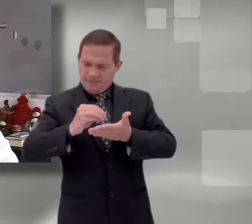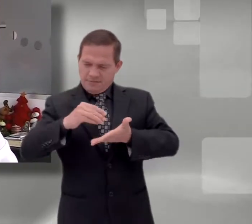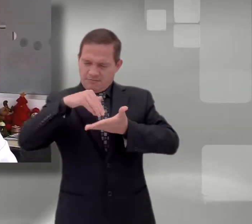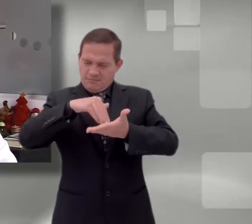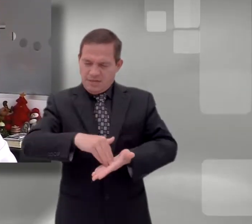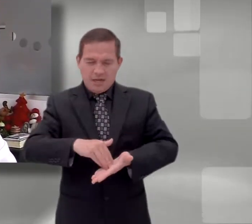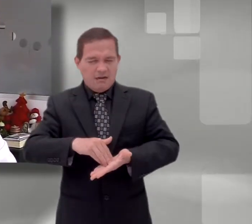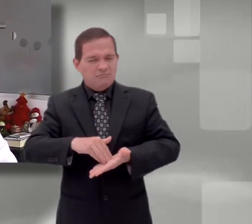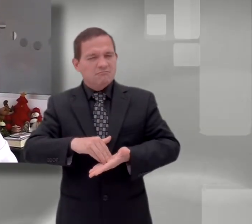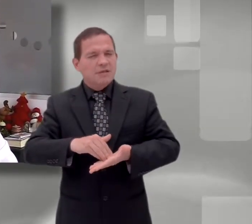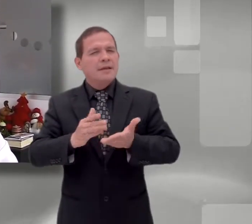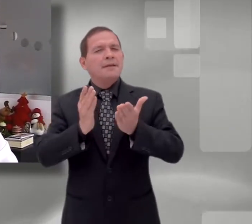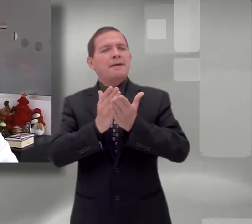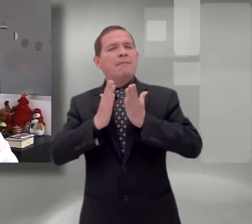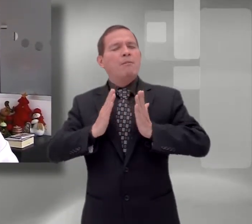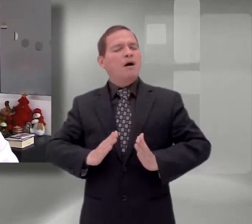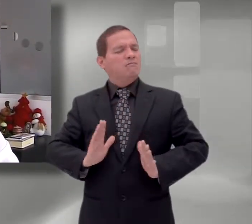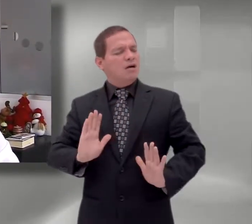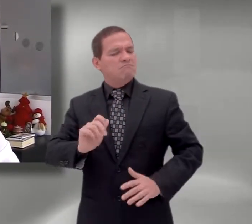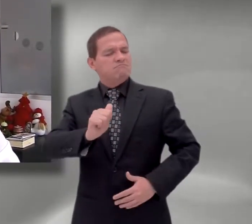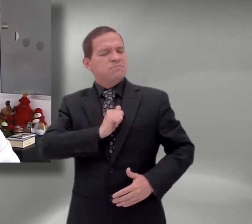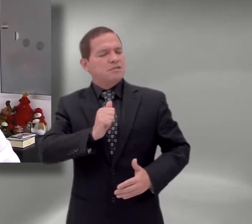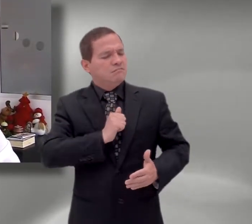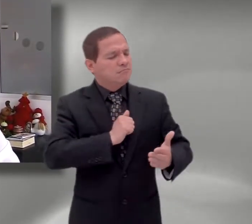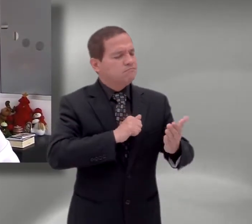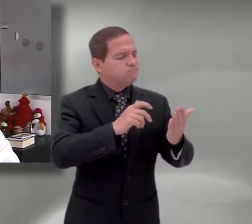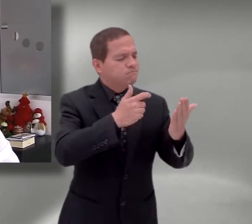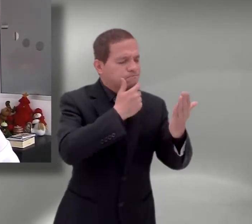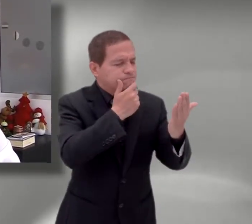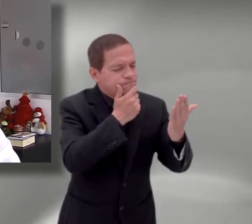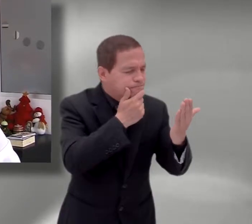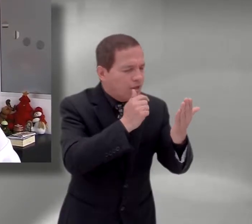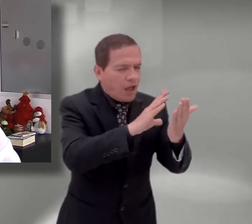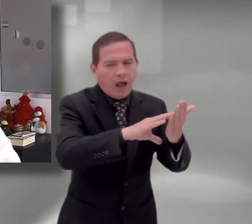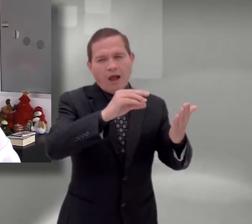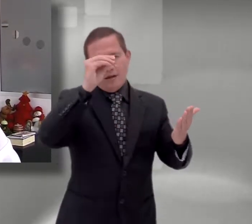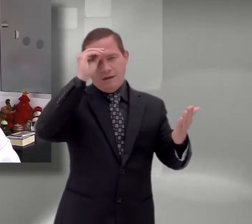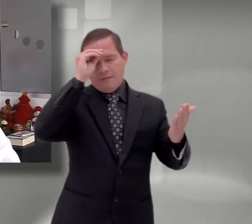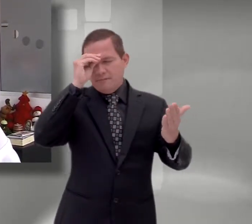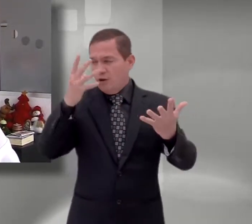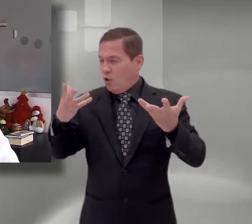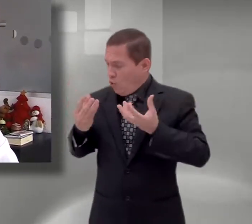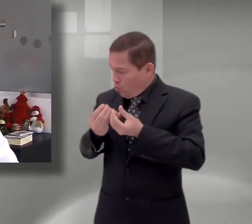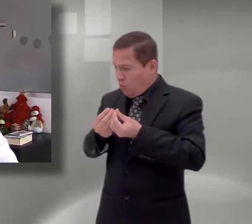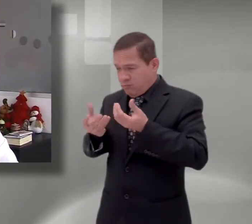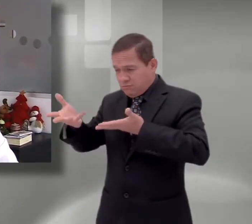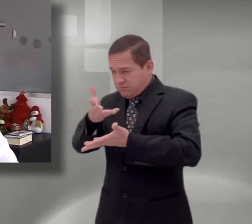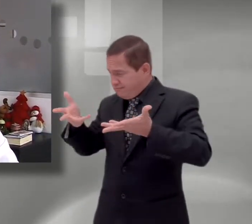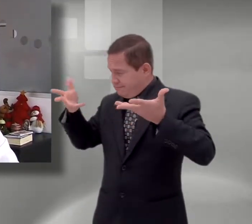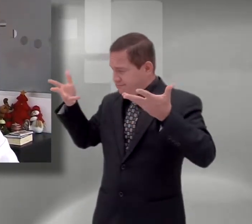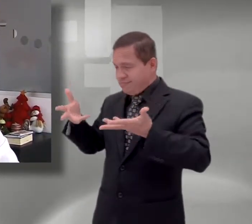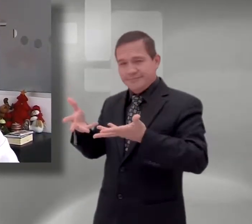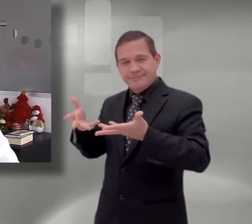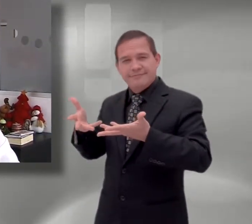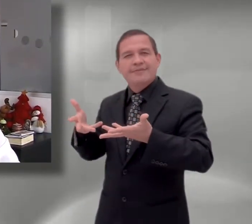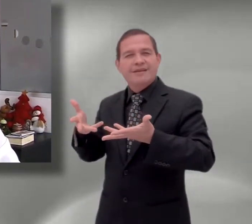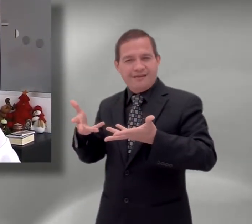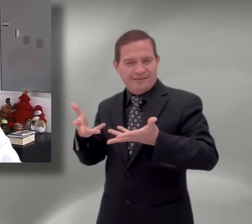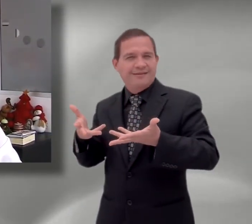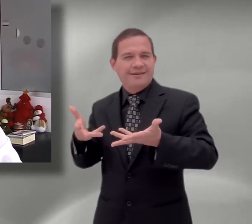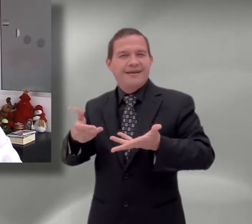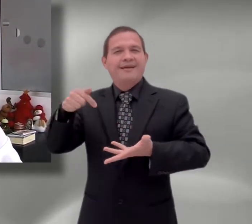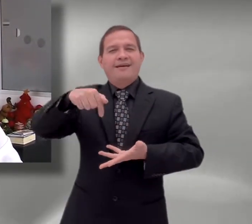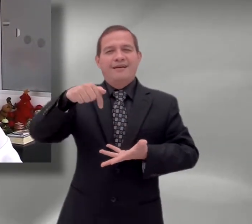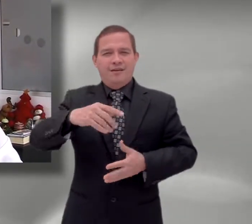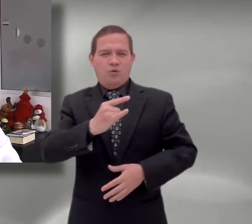autónomo, significativo y colaborativo. A partir de esta necesidad surge en la UNAD el Centro Virtual de